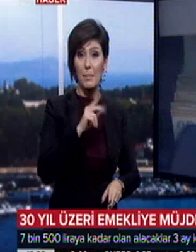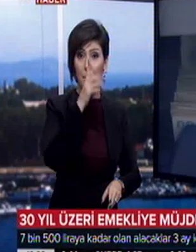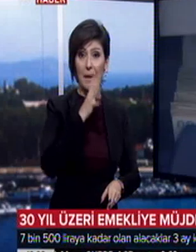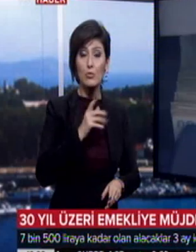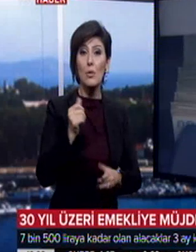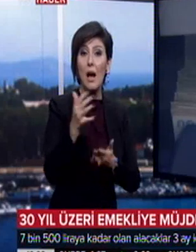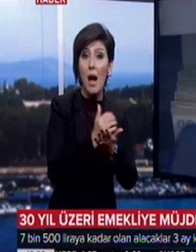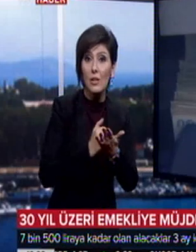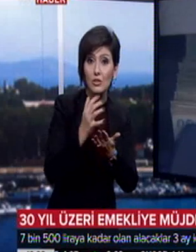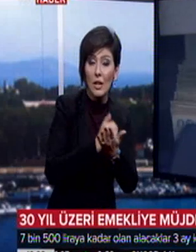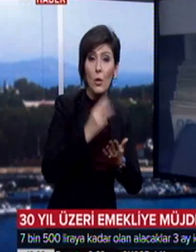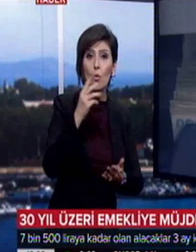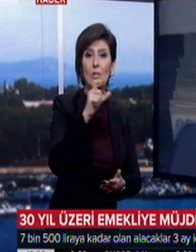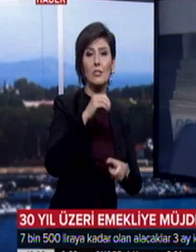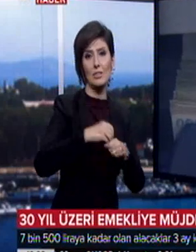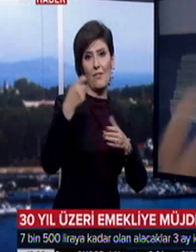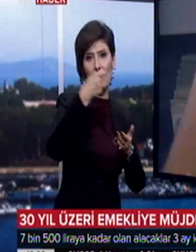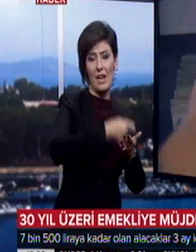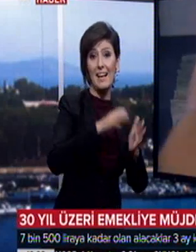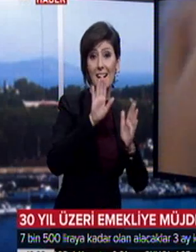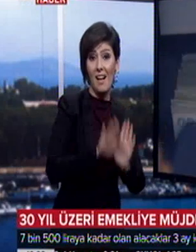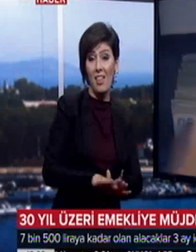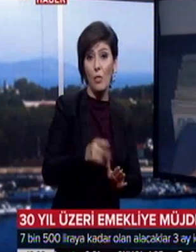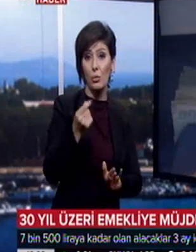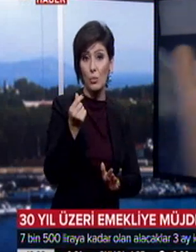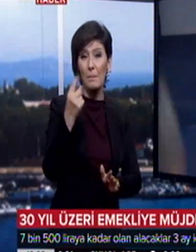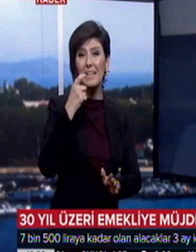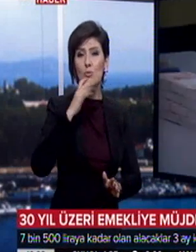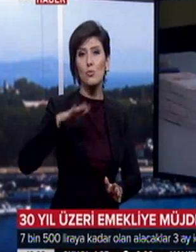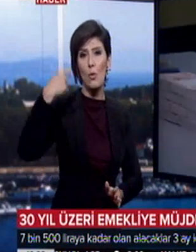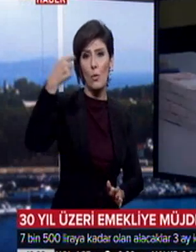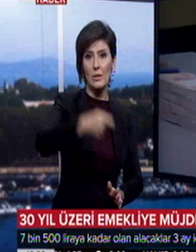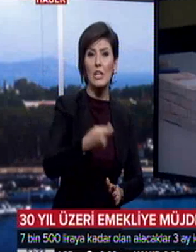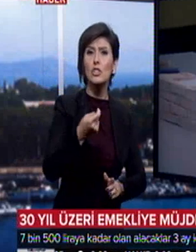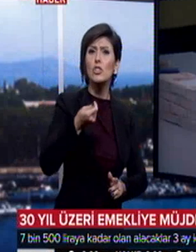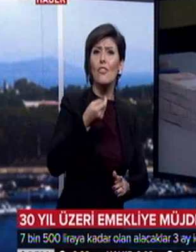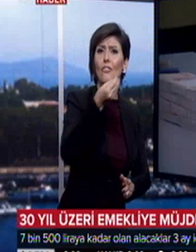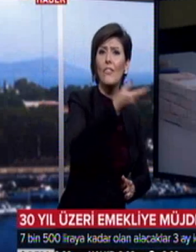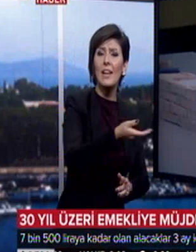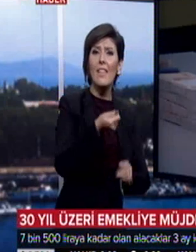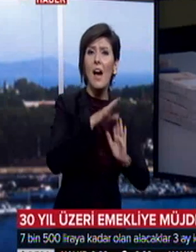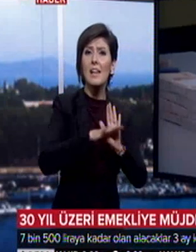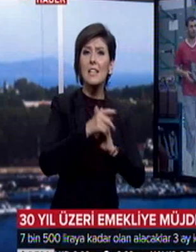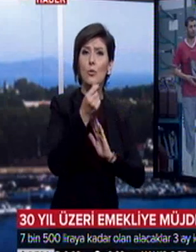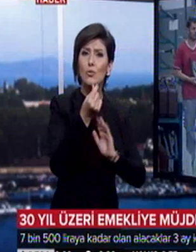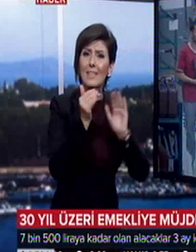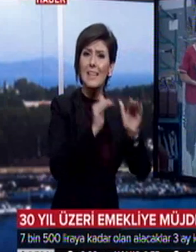alacaklarını 3 ay içinde verecek. Kalan tutar, 1 yıl sonra ödenecek. İşverene asgari ücret desteği yeni yılda da devam edecek.